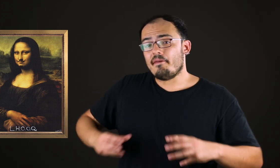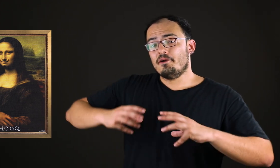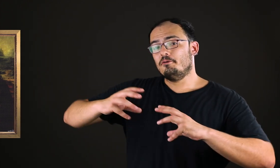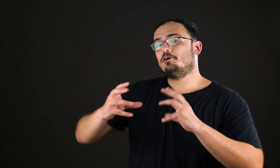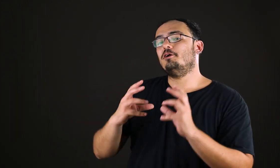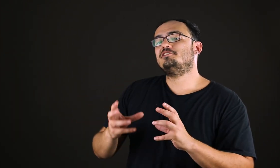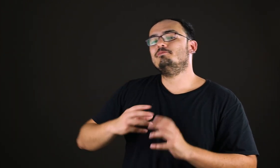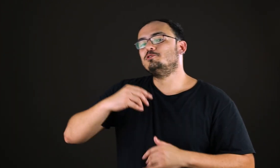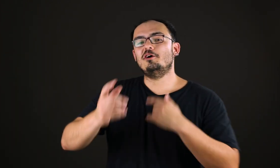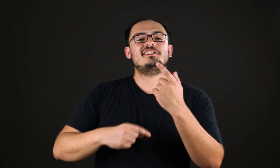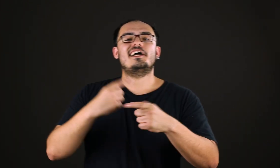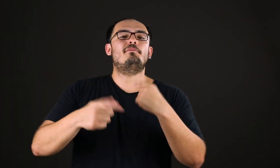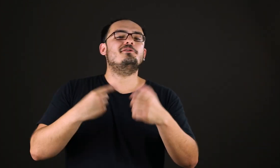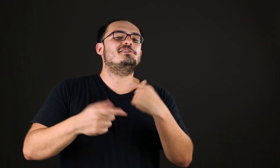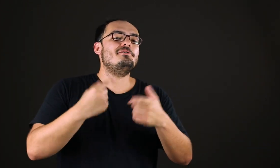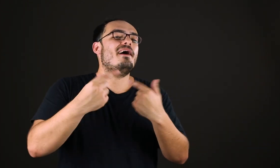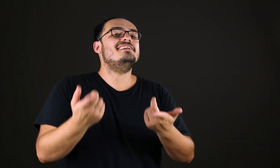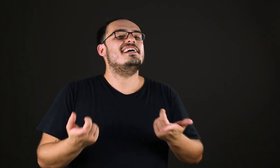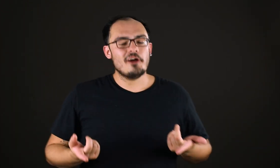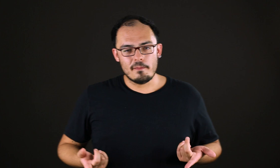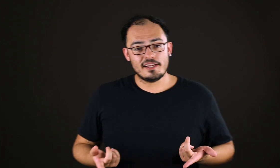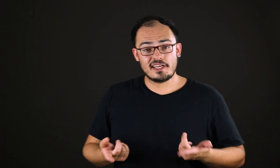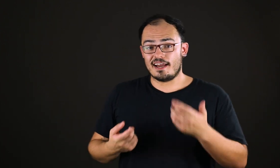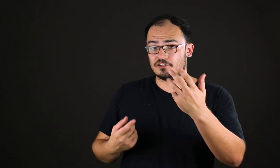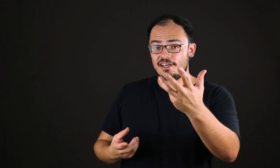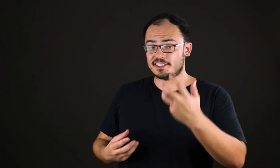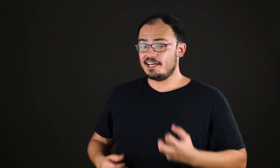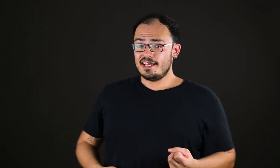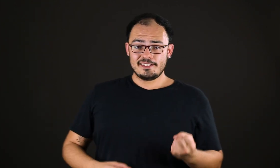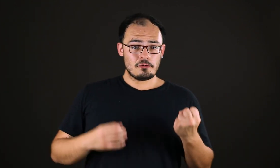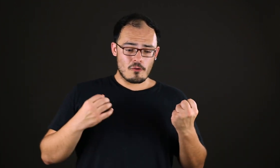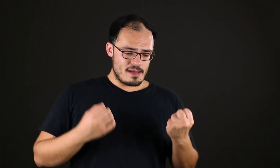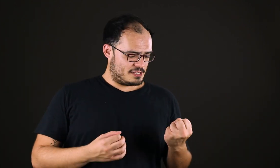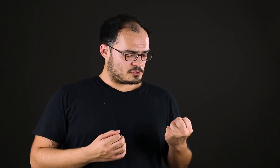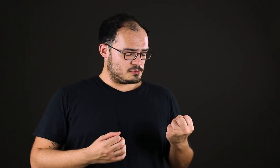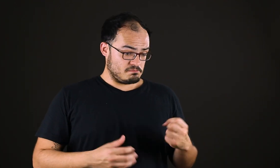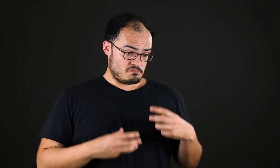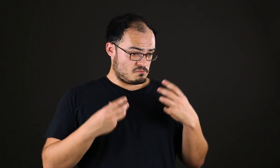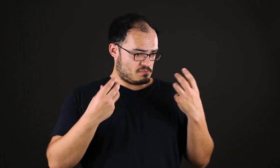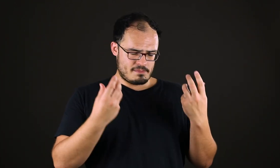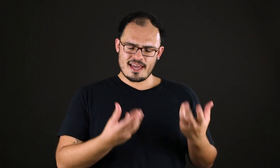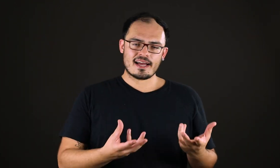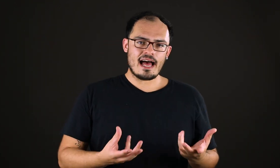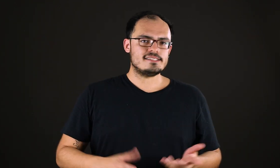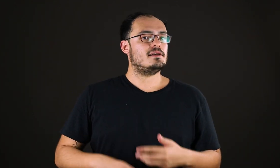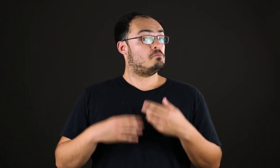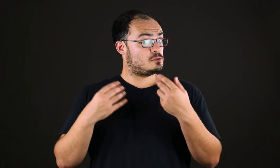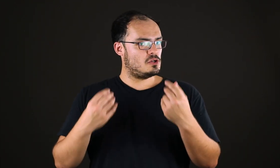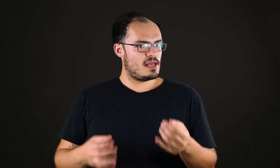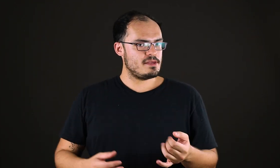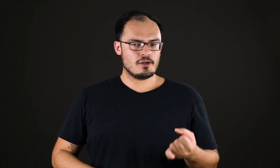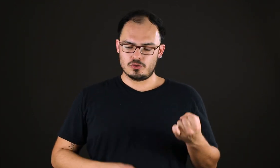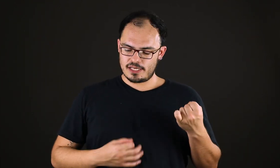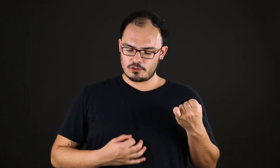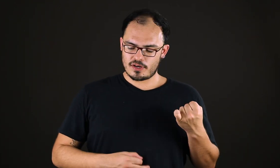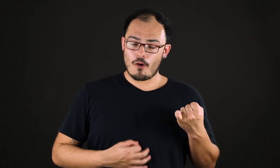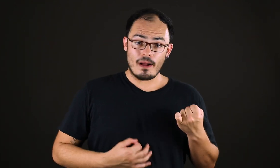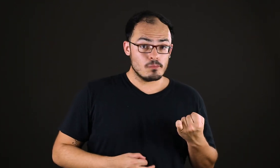o que nós temos hoje da reprodução em massa da obra de arte. Veja, se eu começo na minha casa, para os meus amigos, a tocar uma